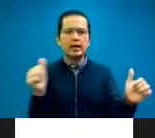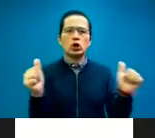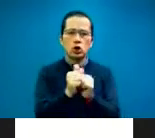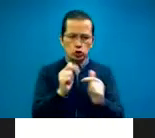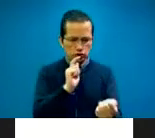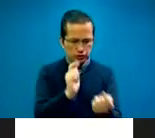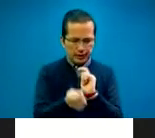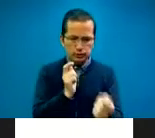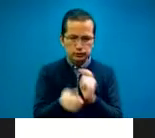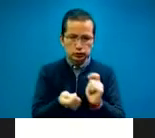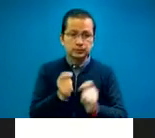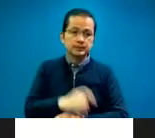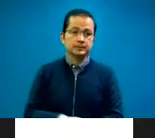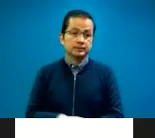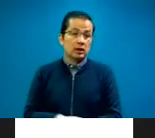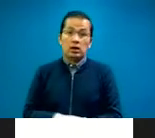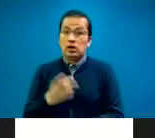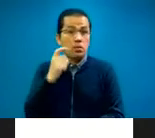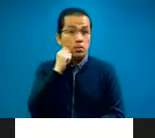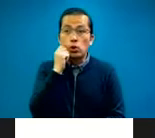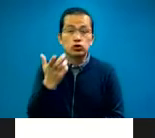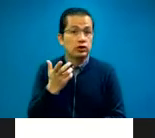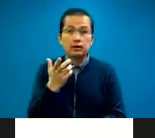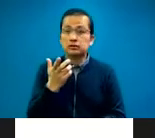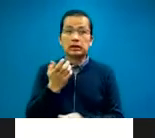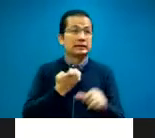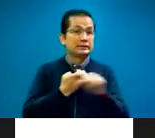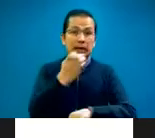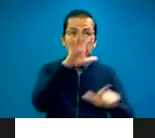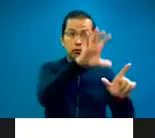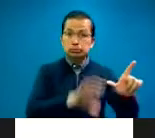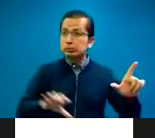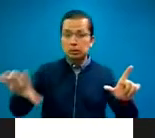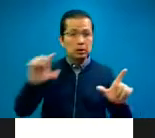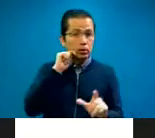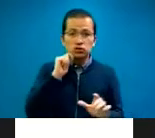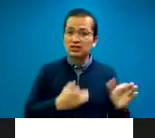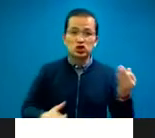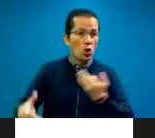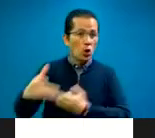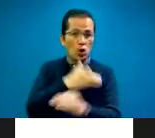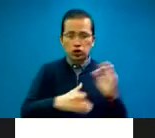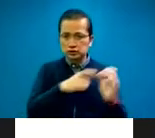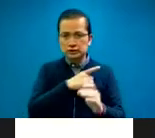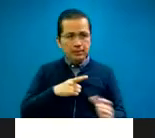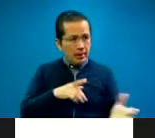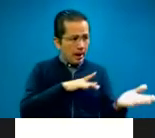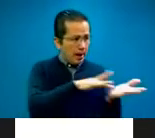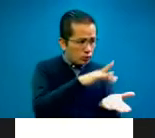en todos los niveles de cualquier entidad o persona que reciba asistencia económica del gobierno federal.